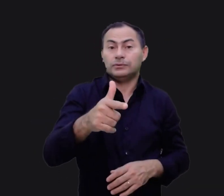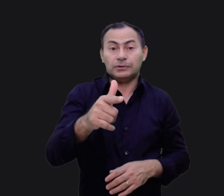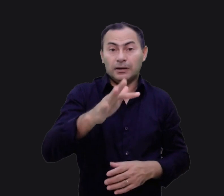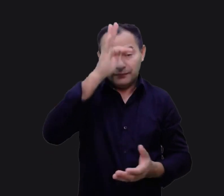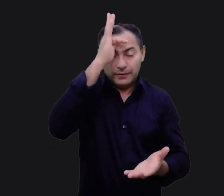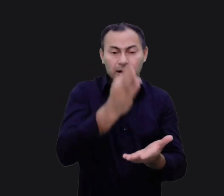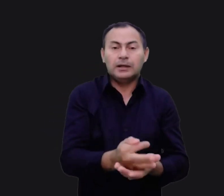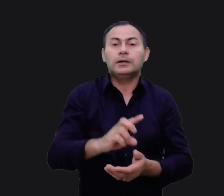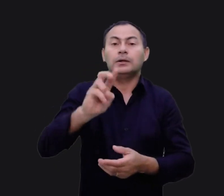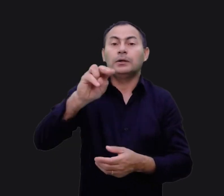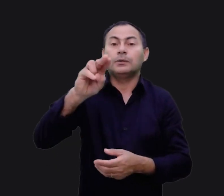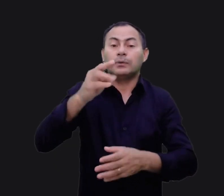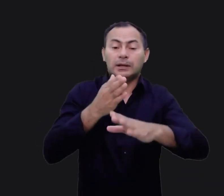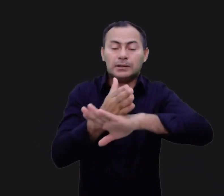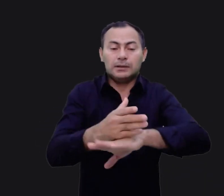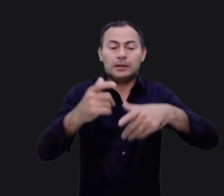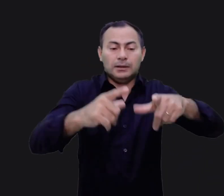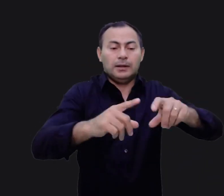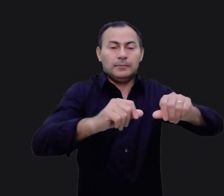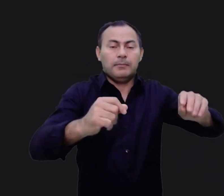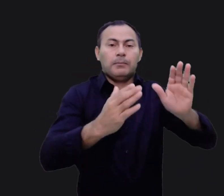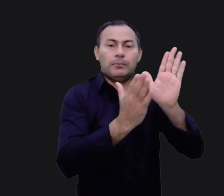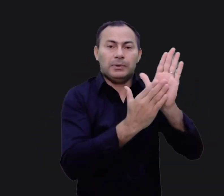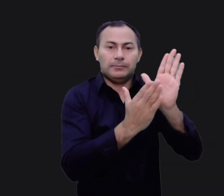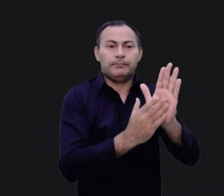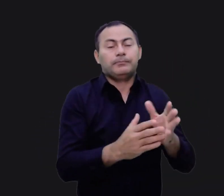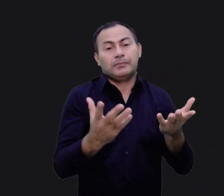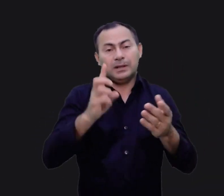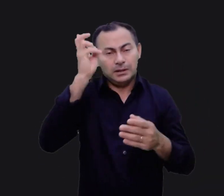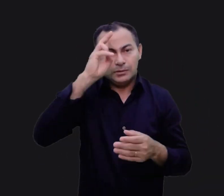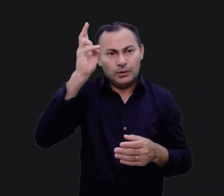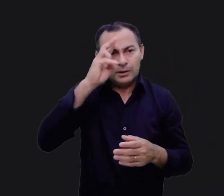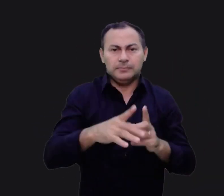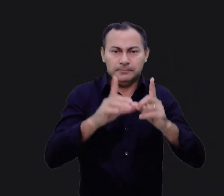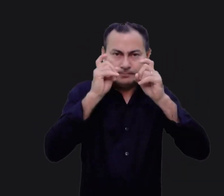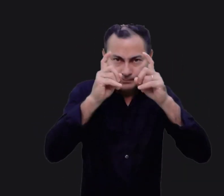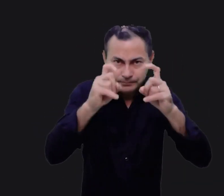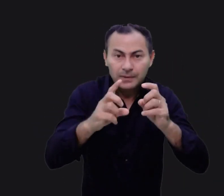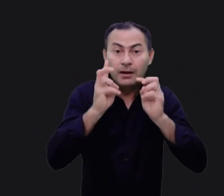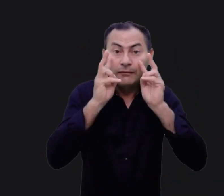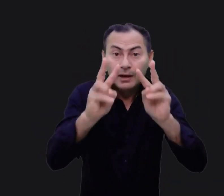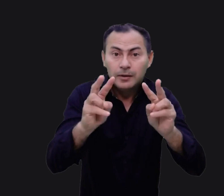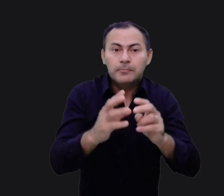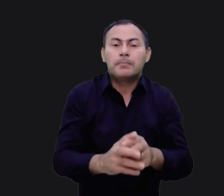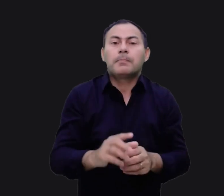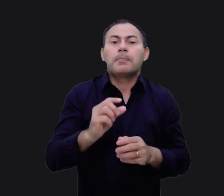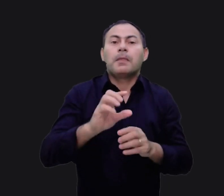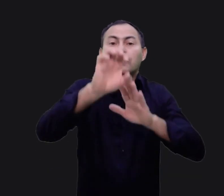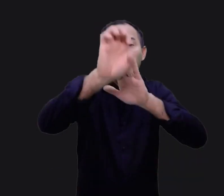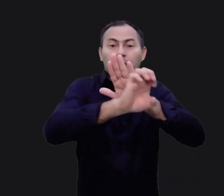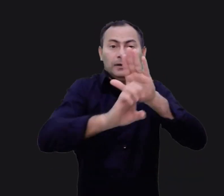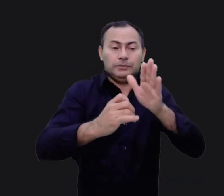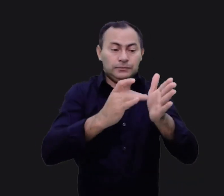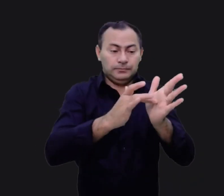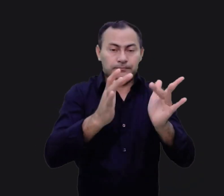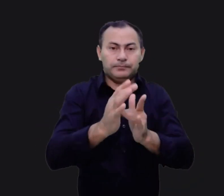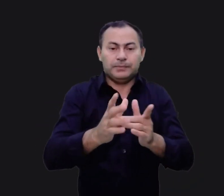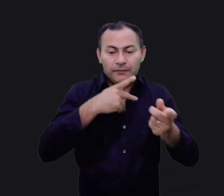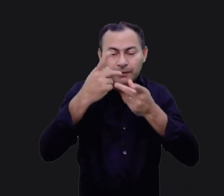entraram na terra prometida. Finalmente, é alegórico e interessante ver o que o Evangelho de Jesus Cristo